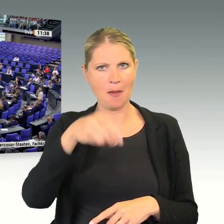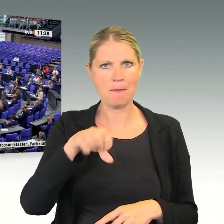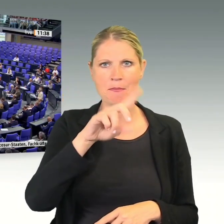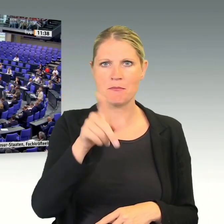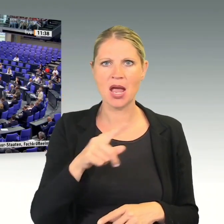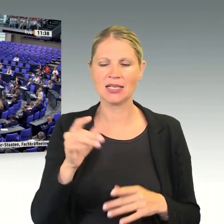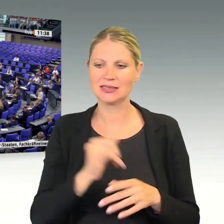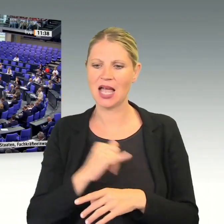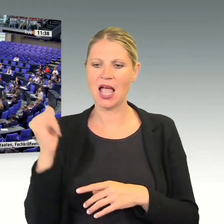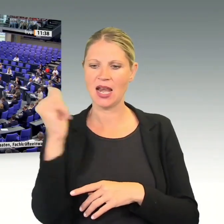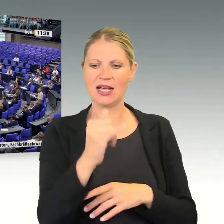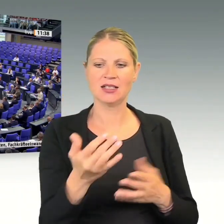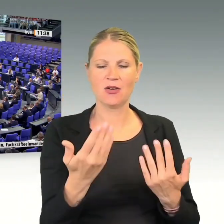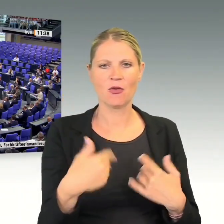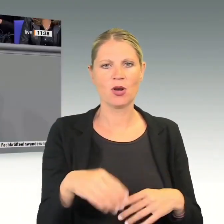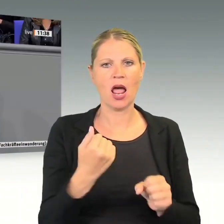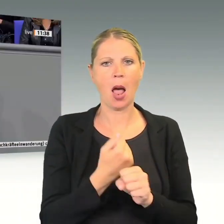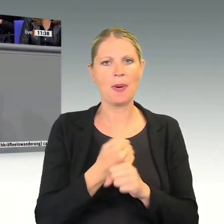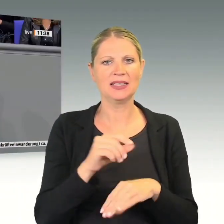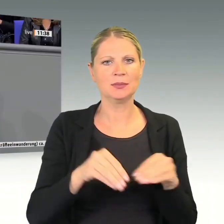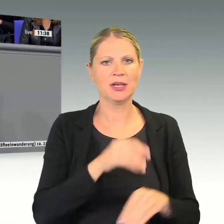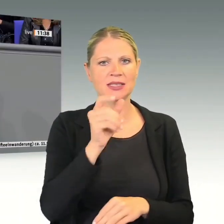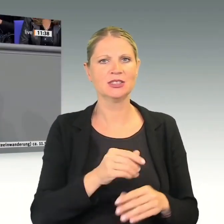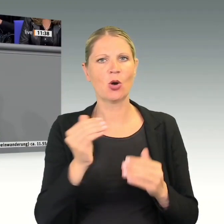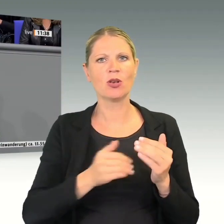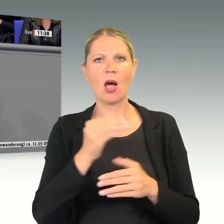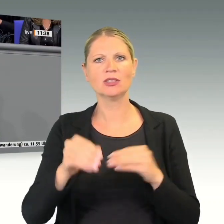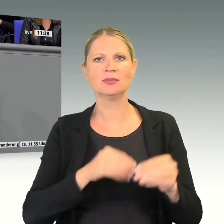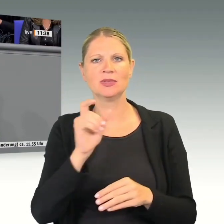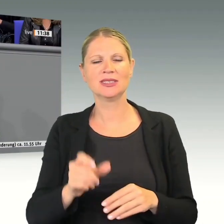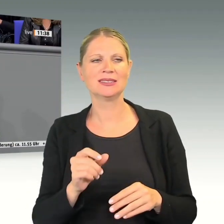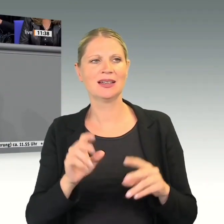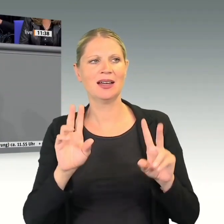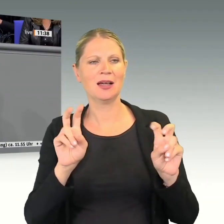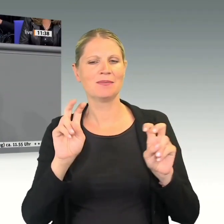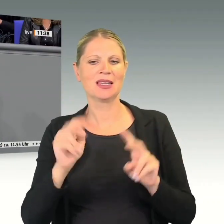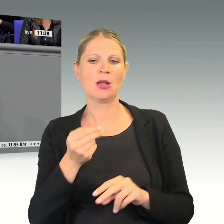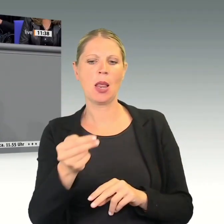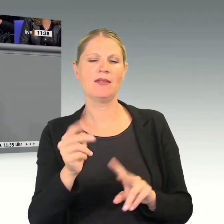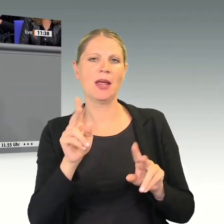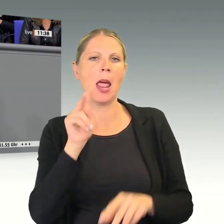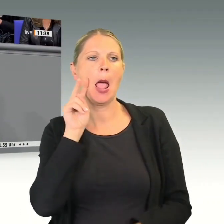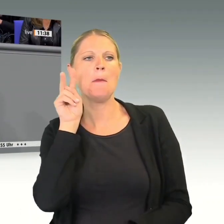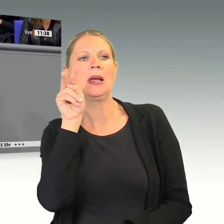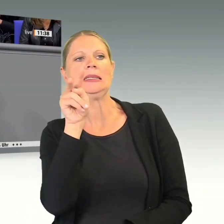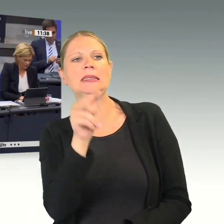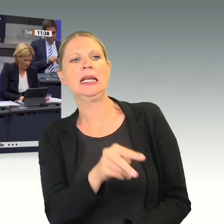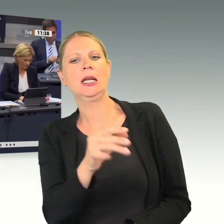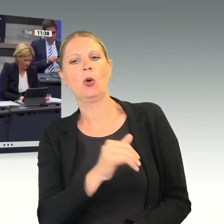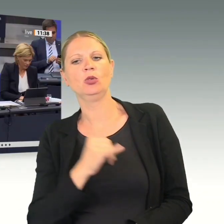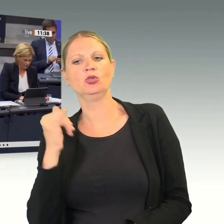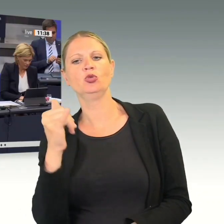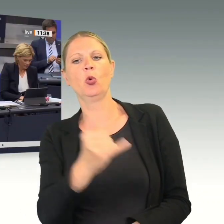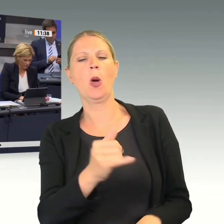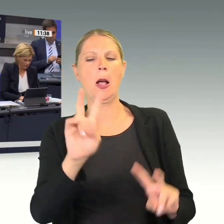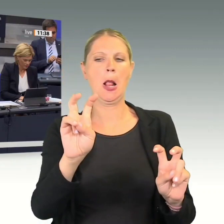eine Besichtigungstour genannt. Das ist ja schon ziemlich spannend. Wenn wir uns mal anschauen, was die dort gemacht haben,